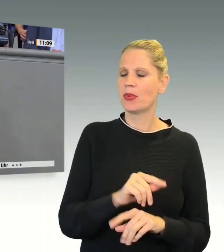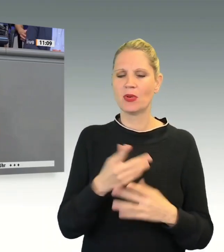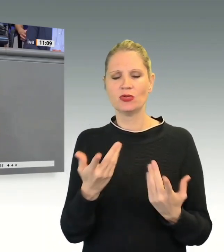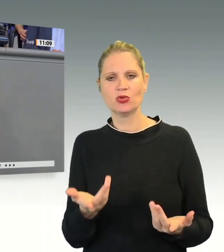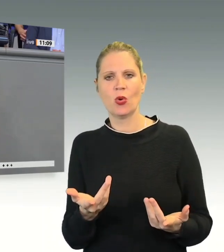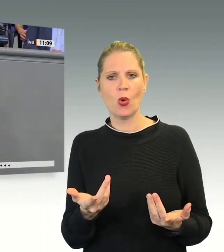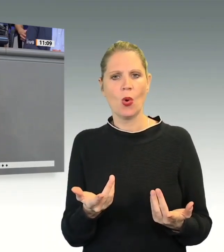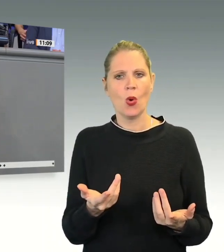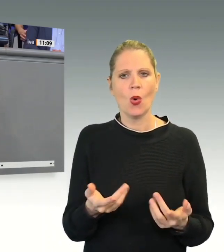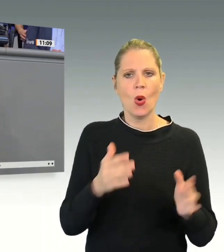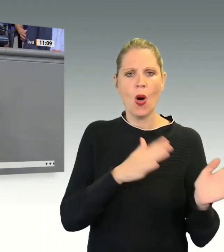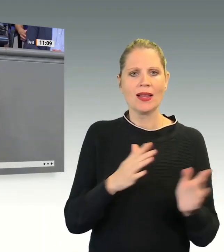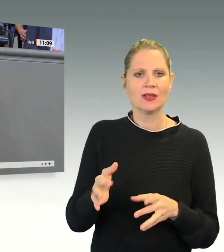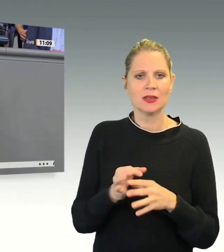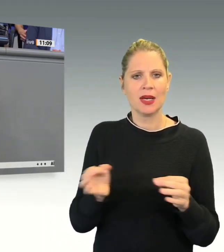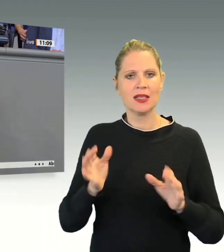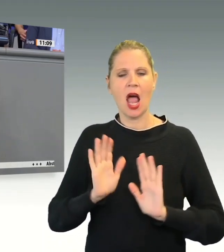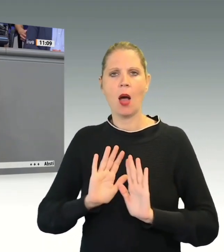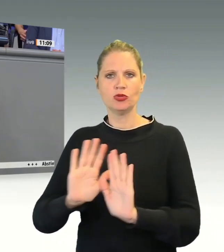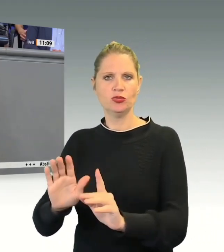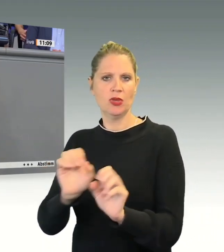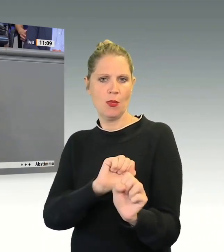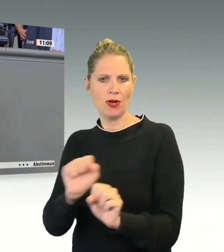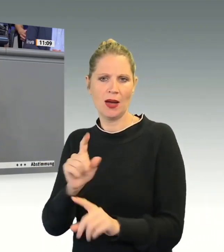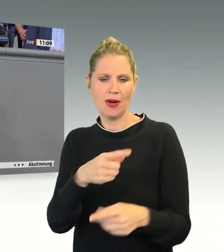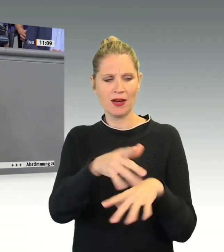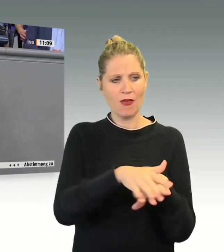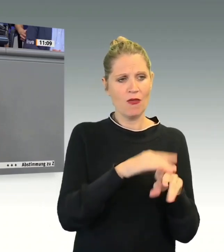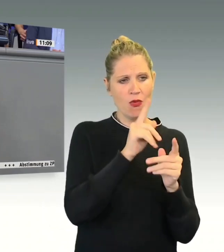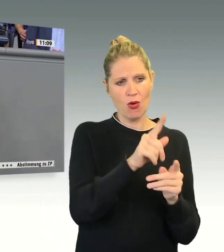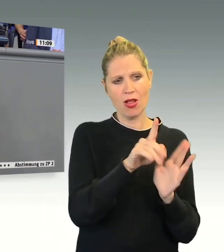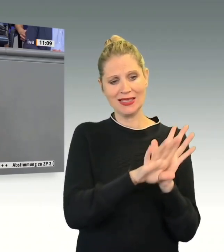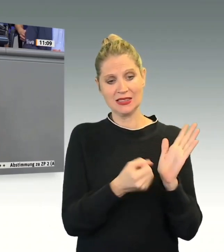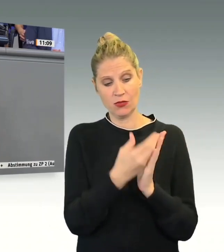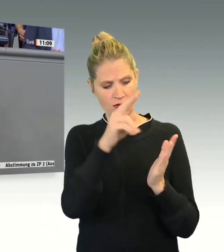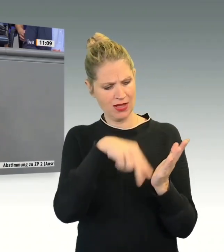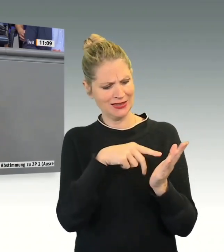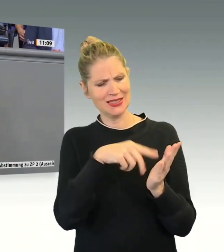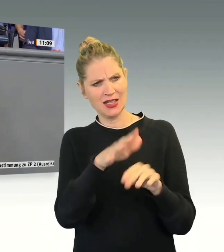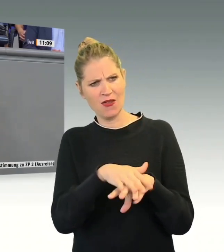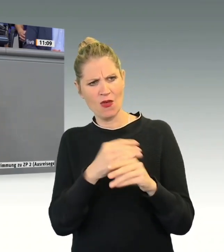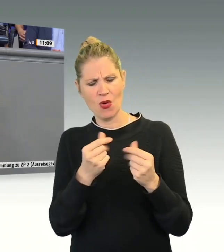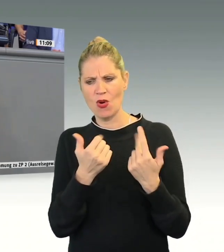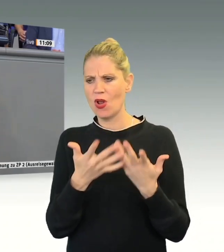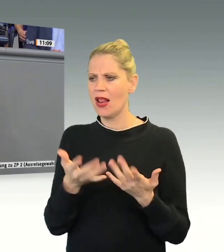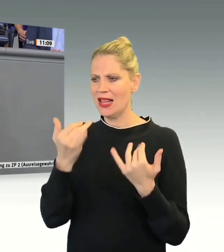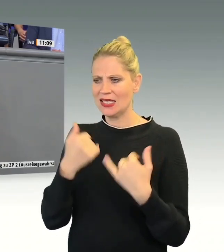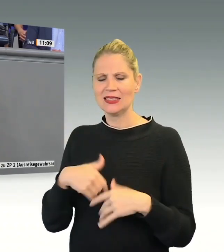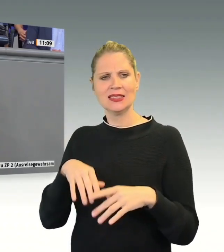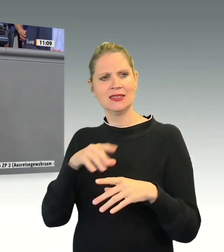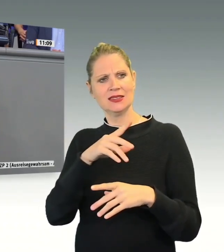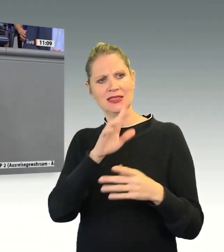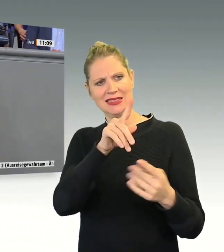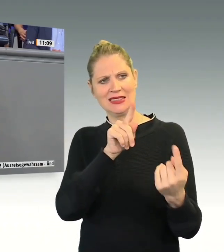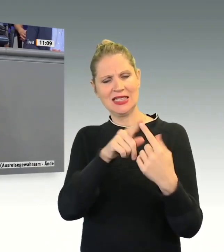Reden hier hört, dann bekommt man den Eindruck, Sie wollen durch die Ausweitung der Haft in allererster Linie Härte demonstrieren und Menschen aus